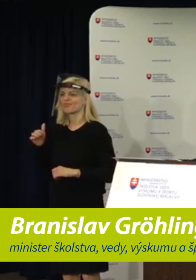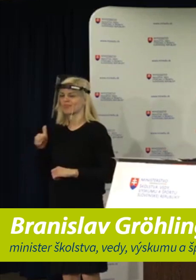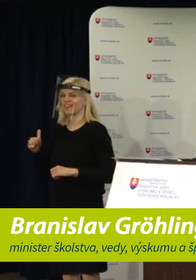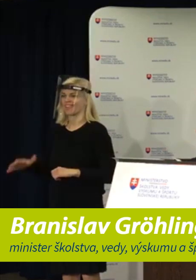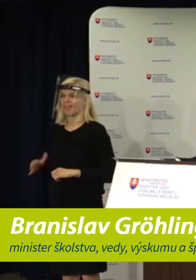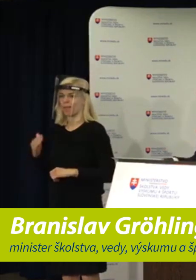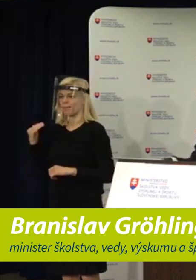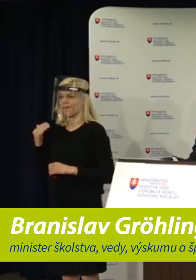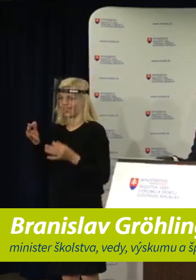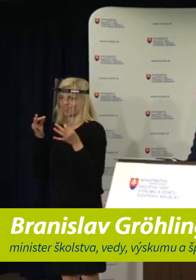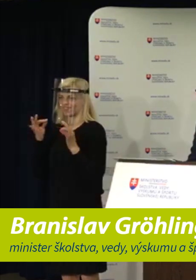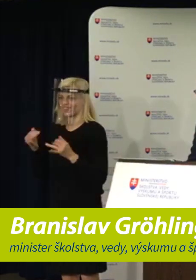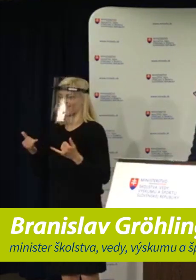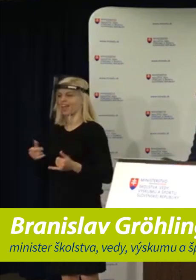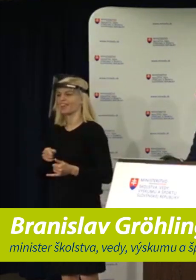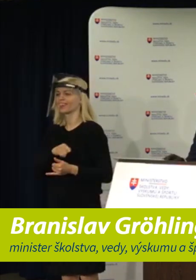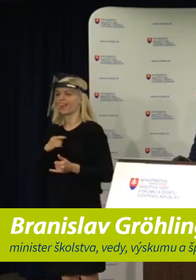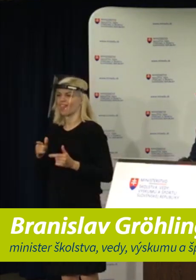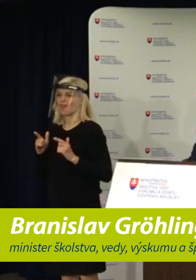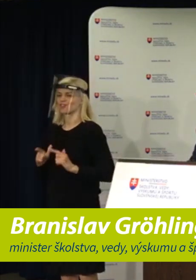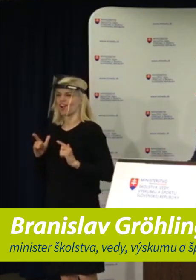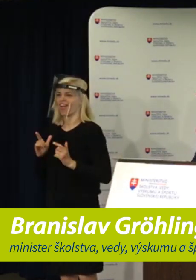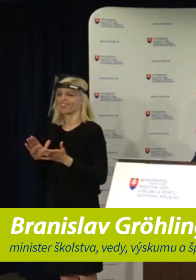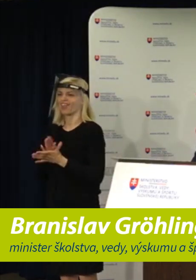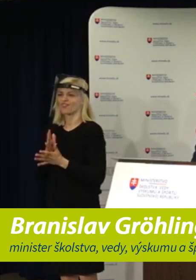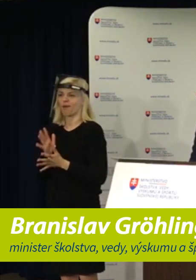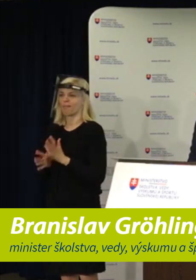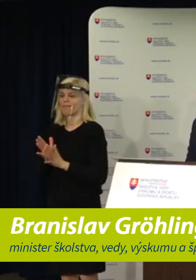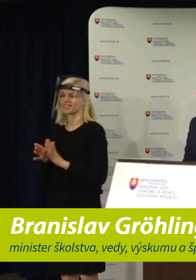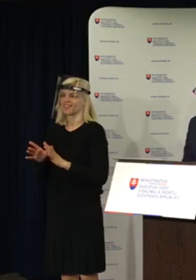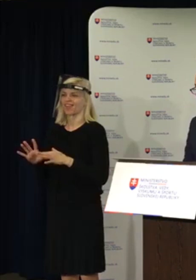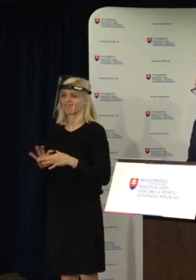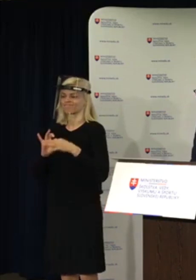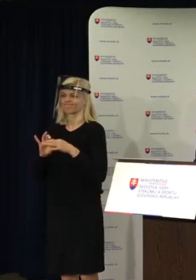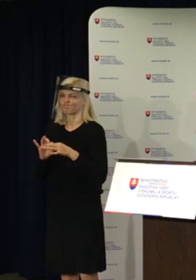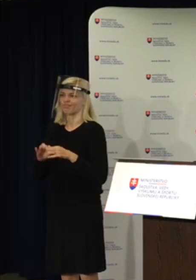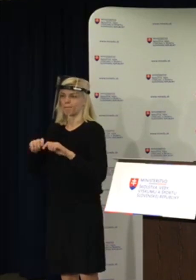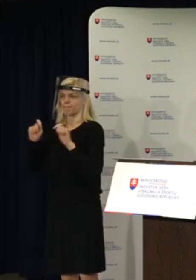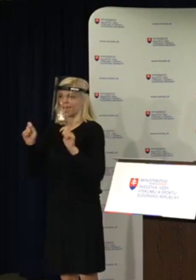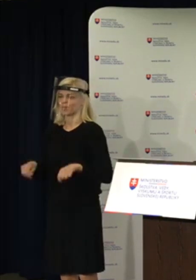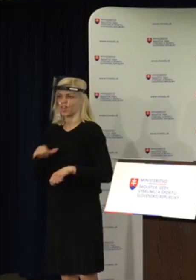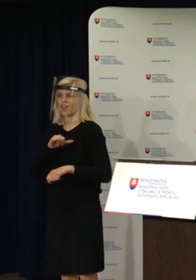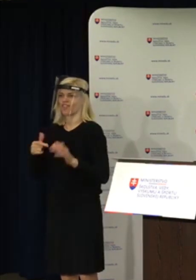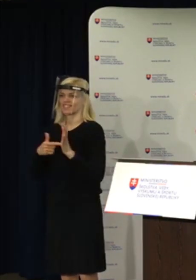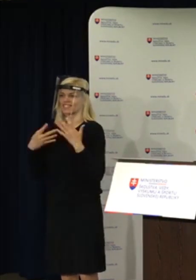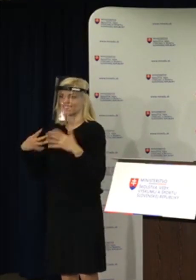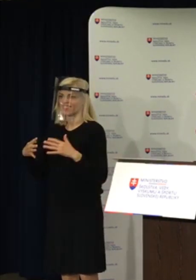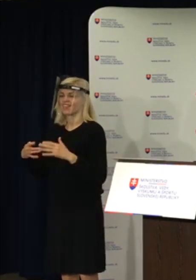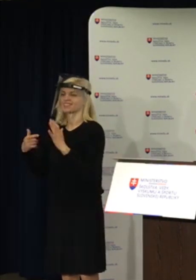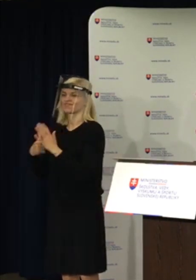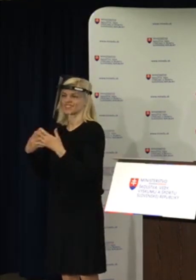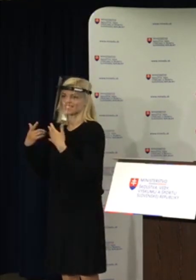Vítajte na tejto dlho očakávanej tlačovej besede k maturitným skúškám roku 2019-2020.